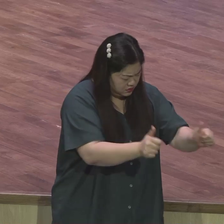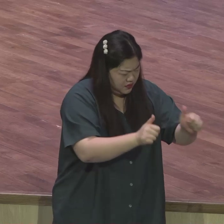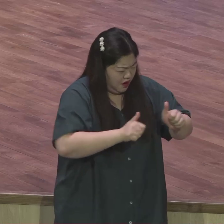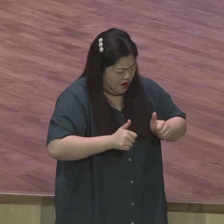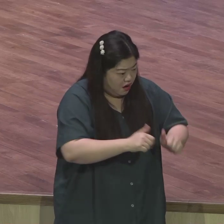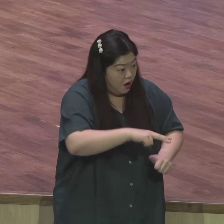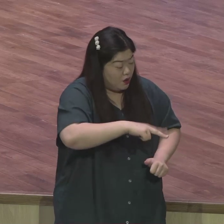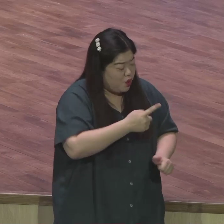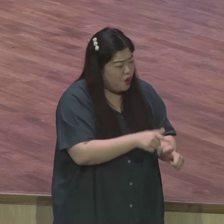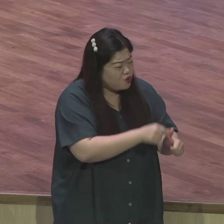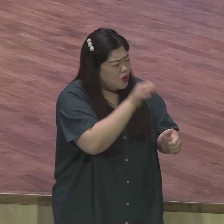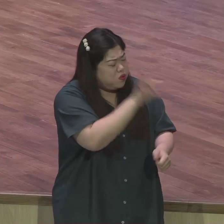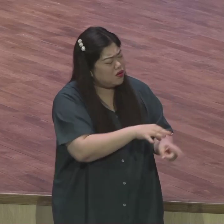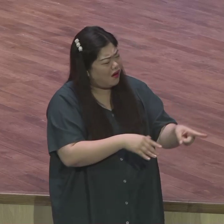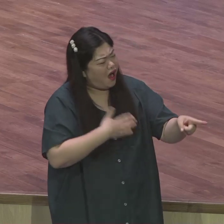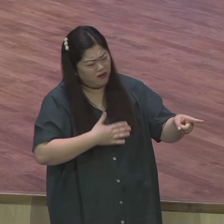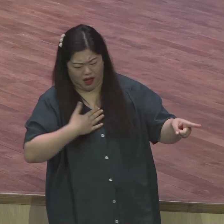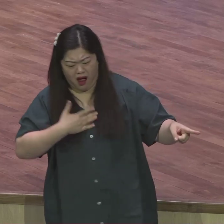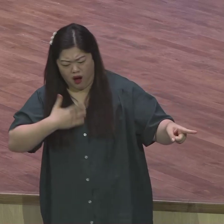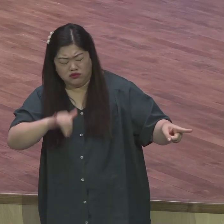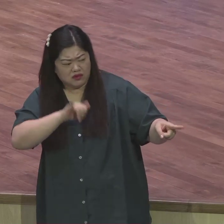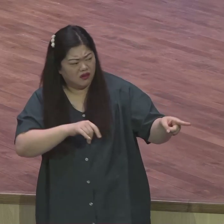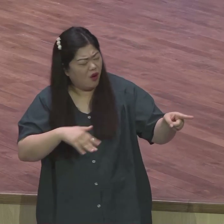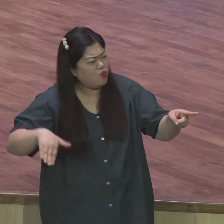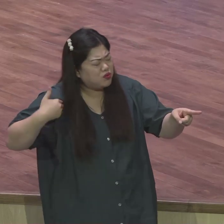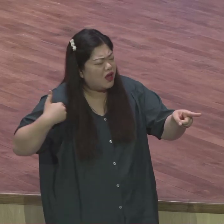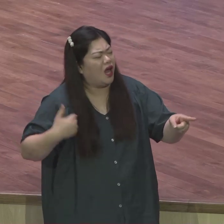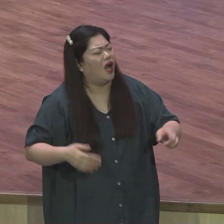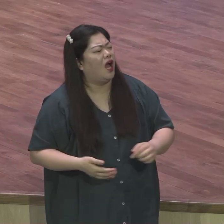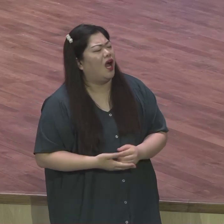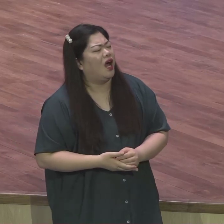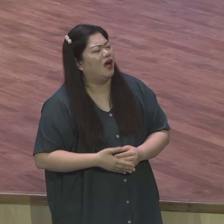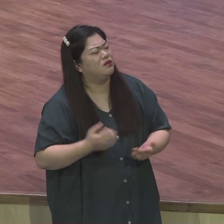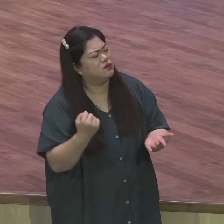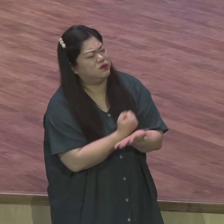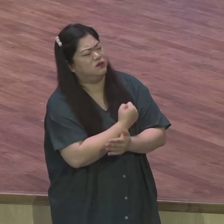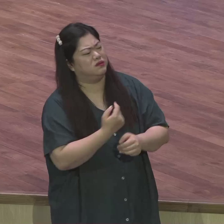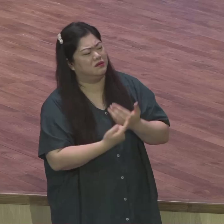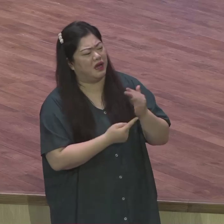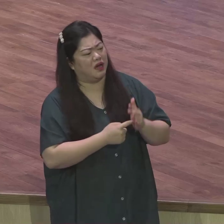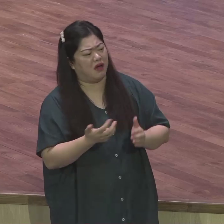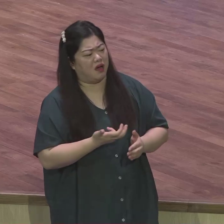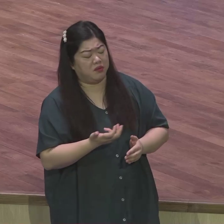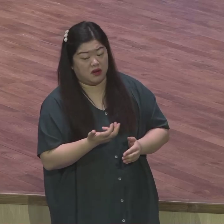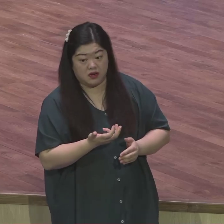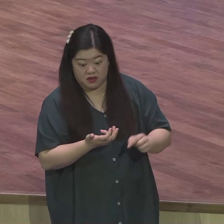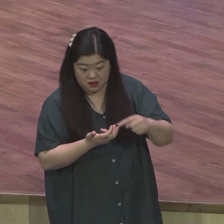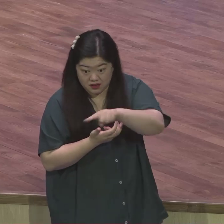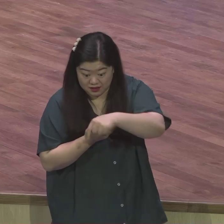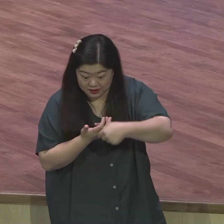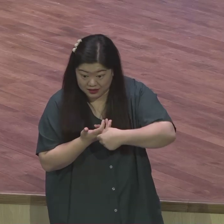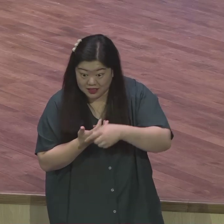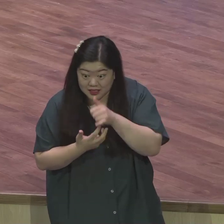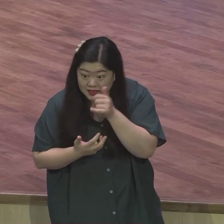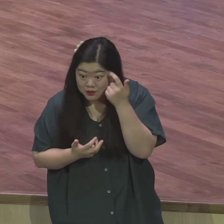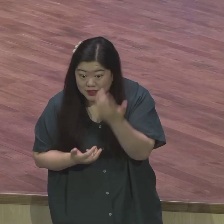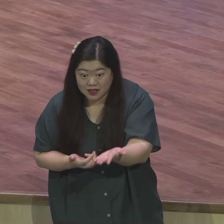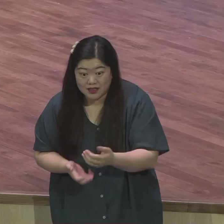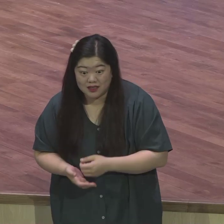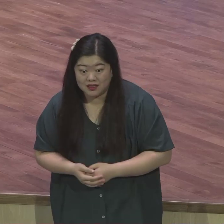그치지 않는 고통 여러분 영혼을 바라보고 예수와 믿는 불신 영혼을 바라면서 참 불쌍하구나